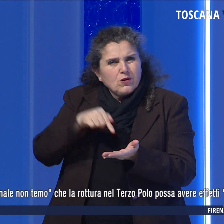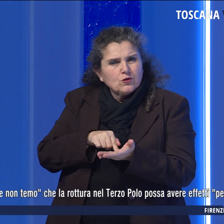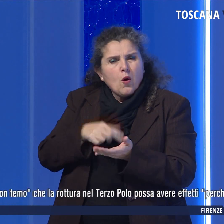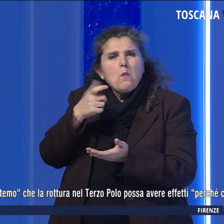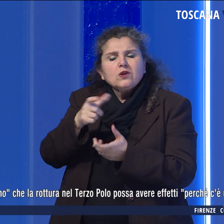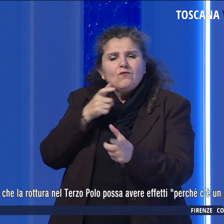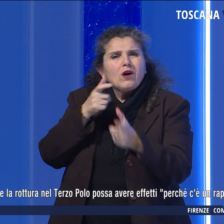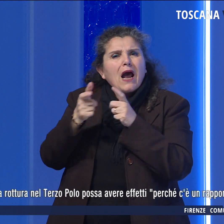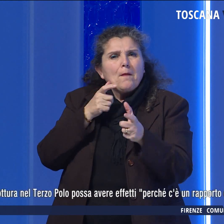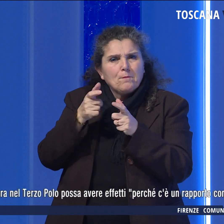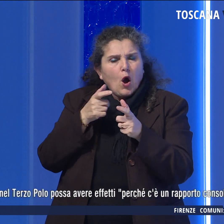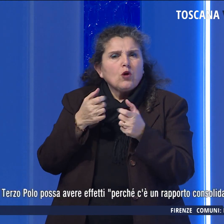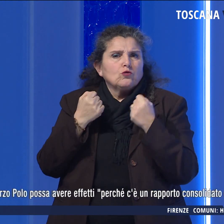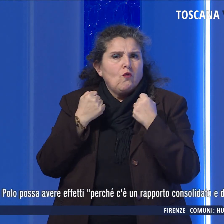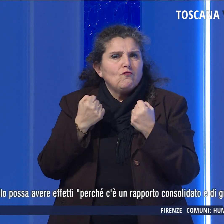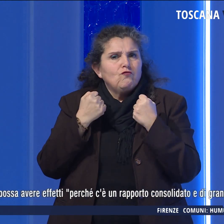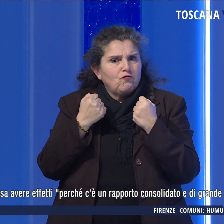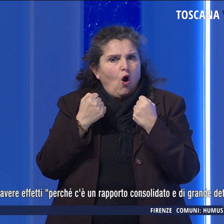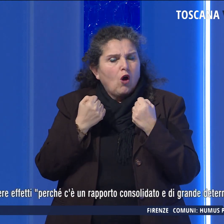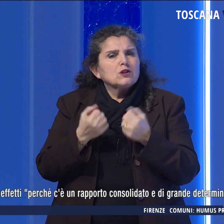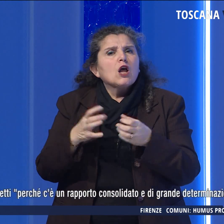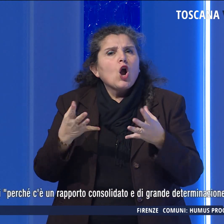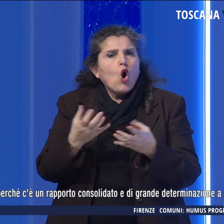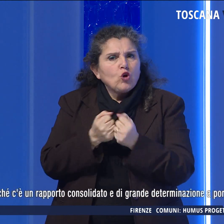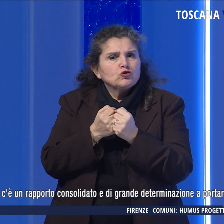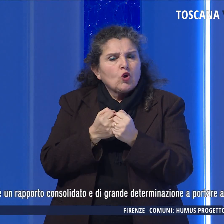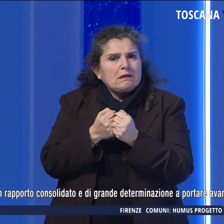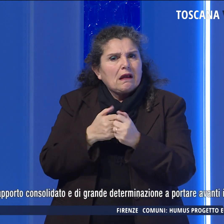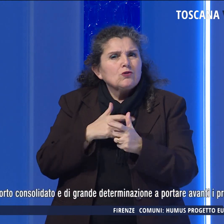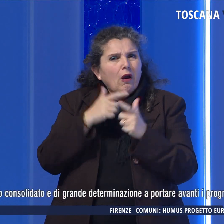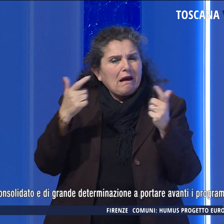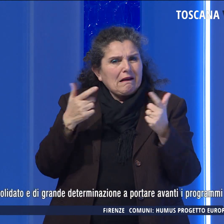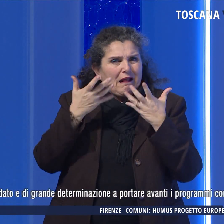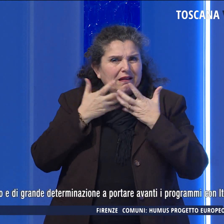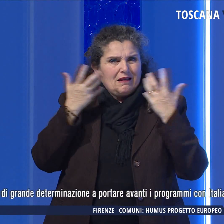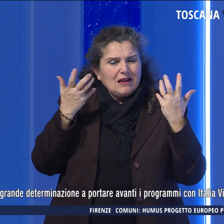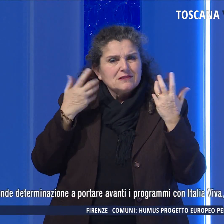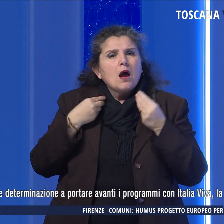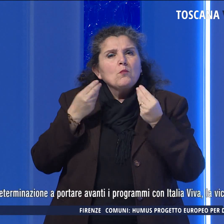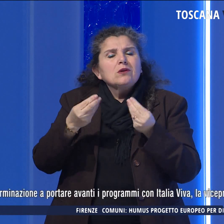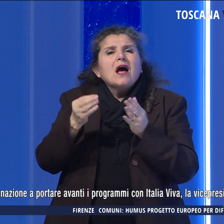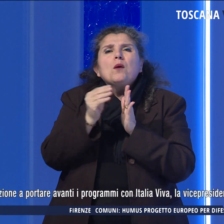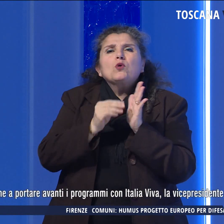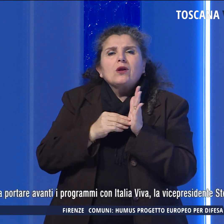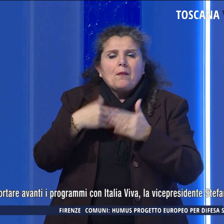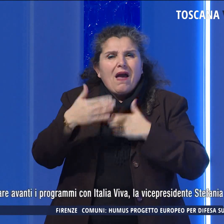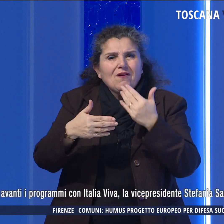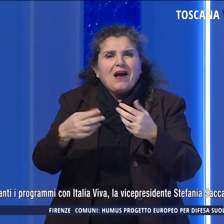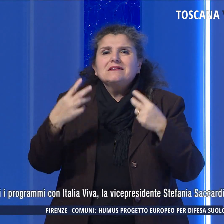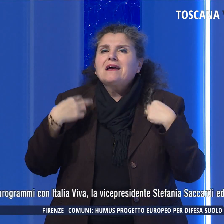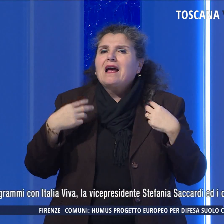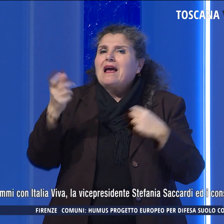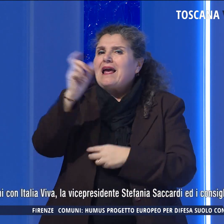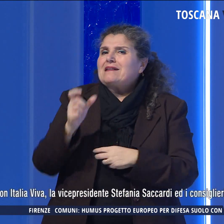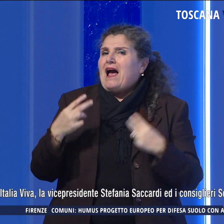c'è un rapporto consolidato e di grande determinazione a portare i programmi avanti di Italia Viva.